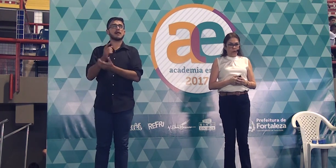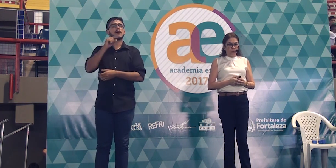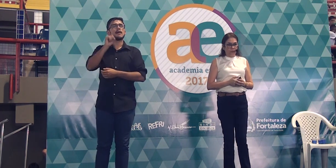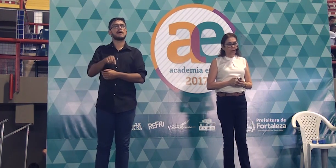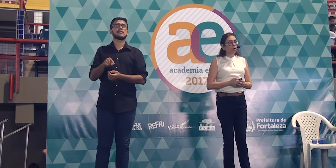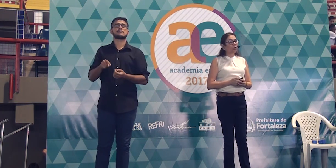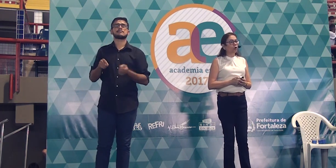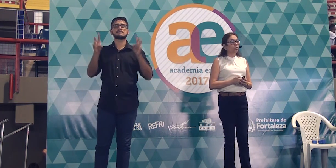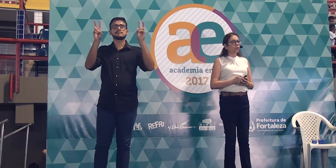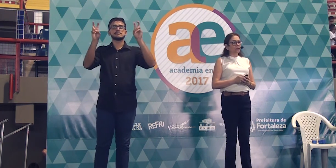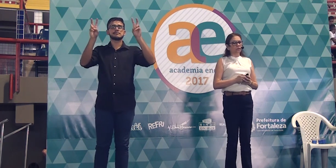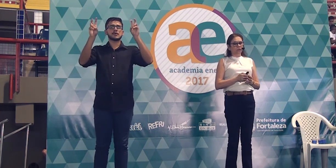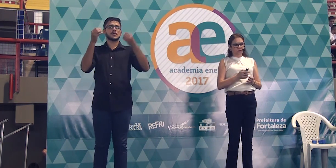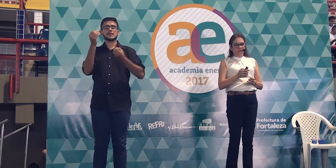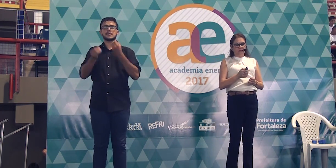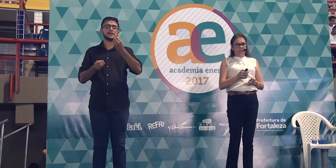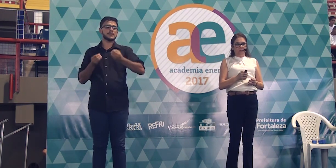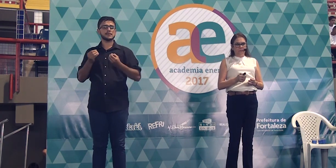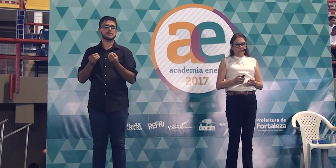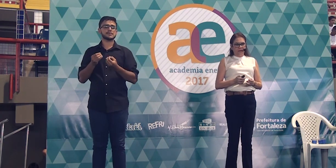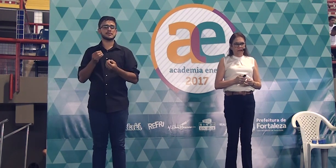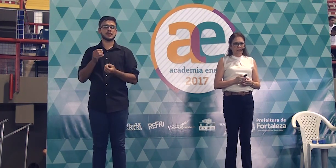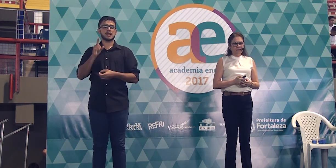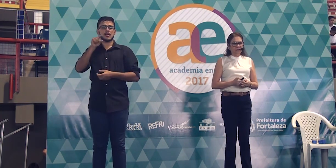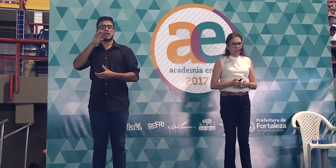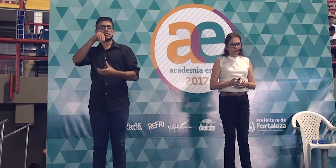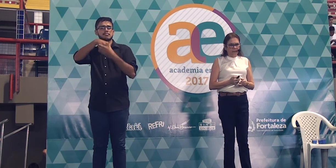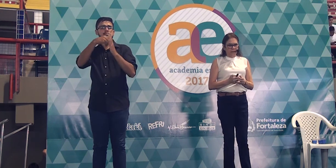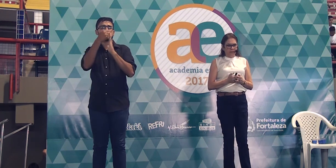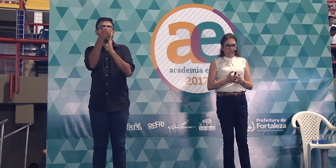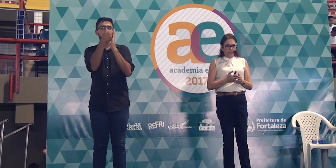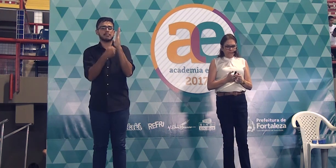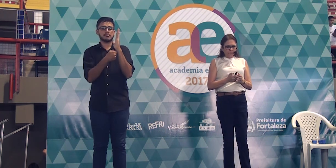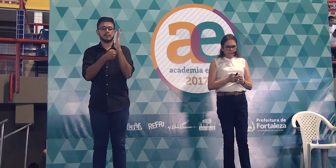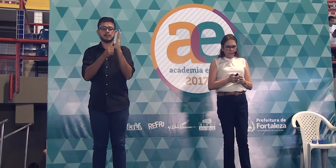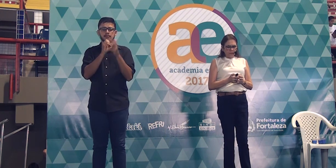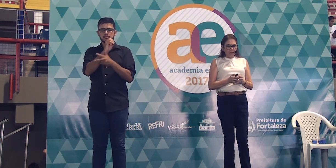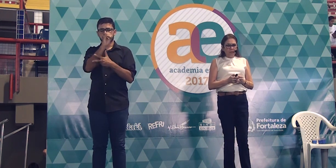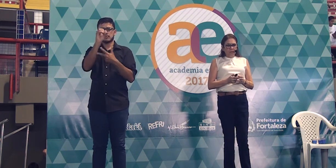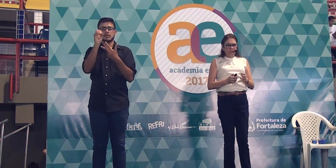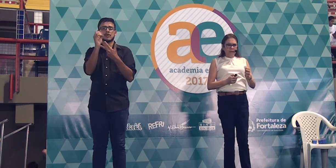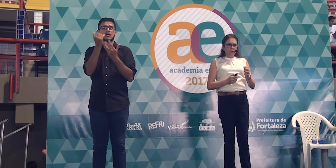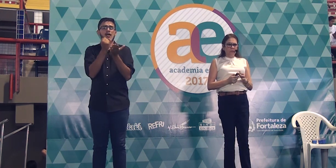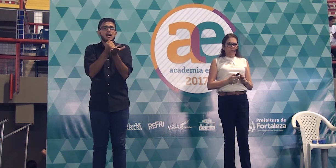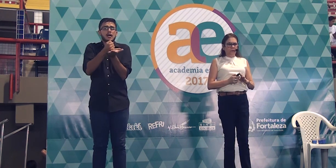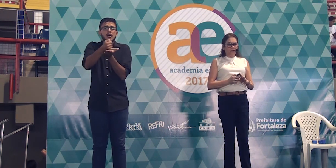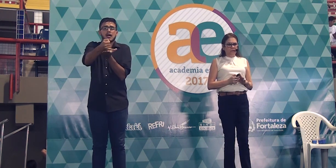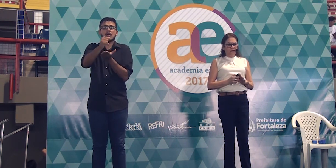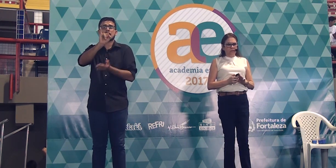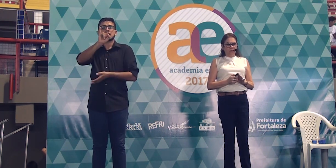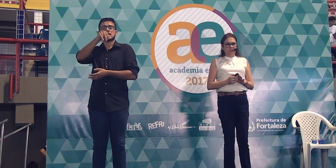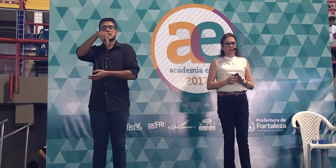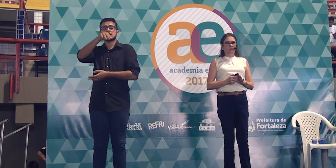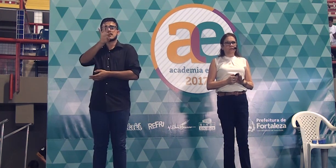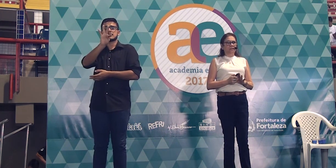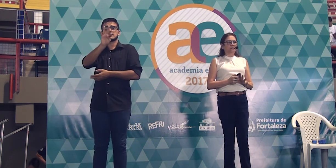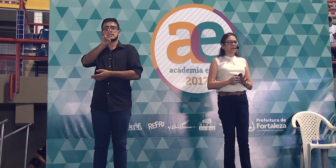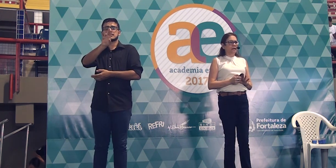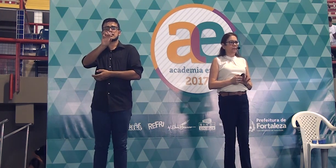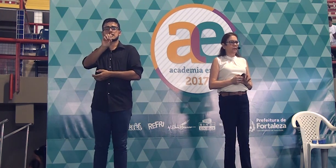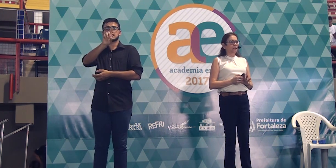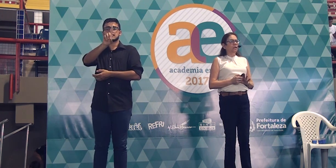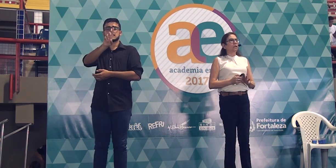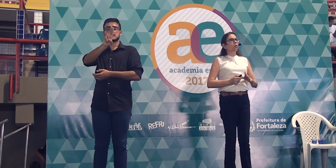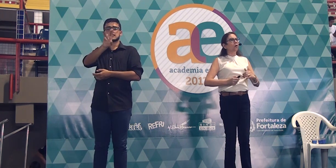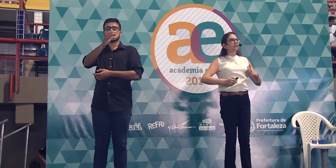vessa sobre como introduzir a redação do Enem. E é muito importante que você